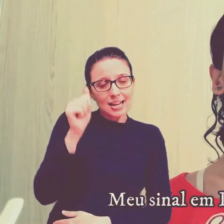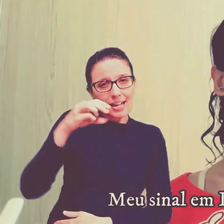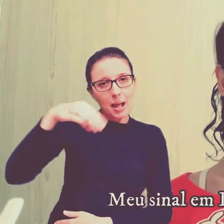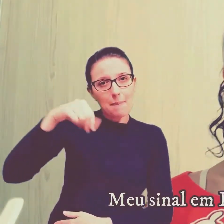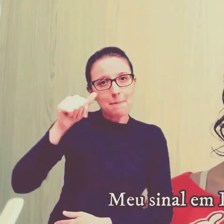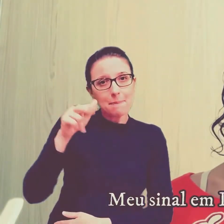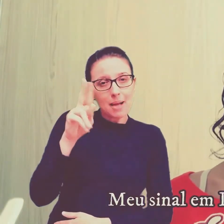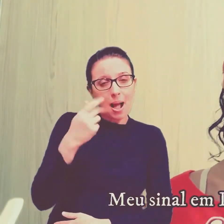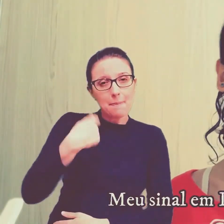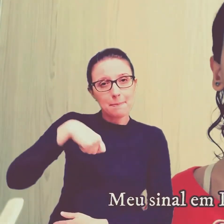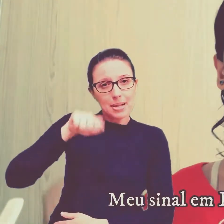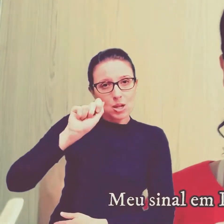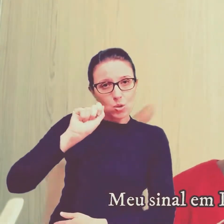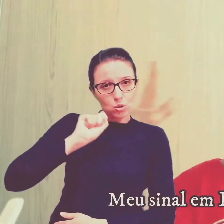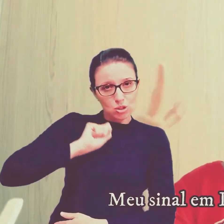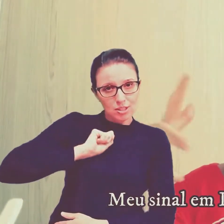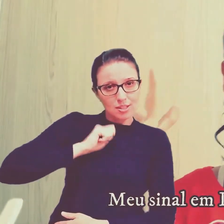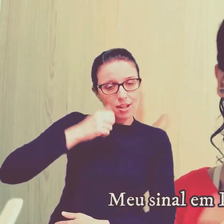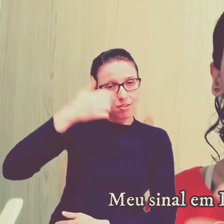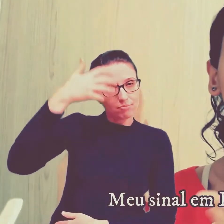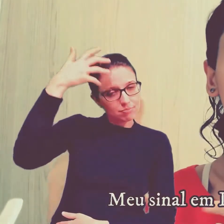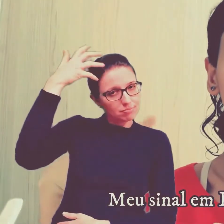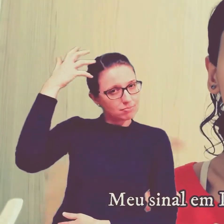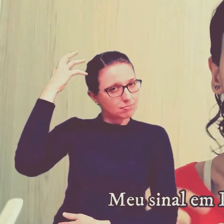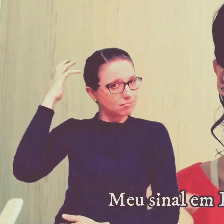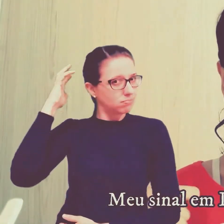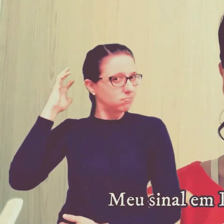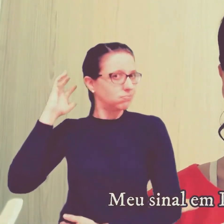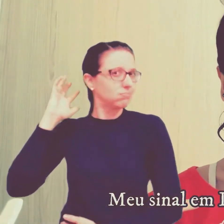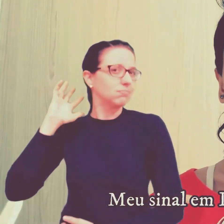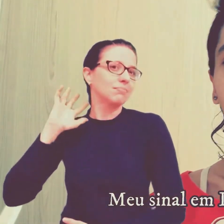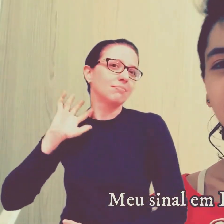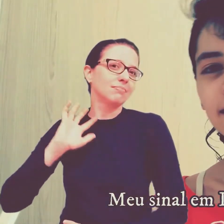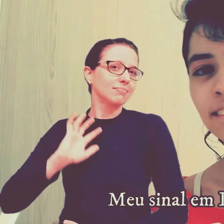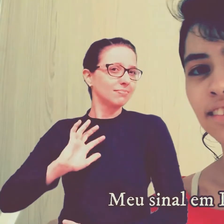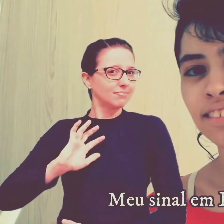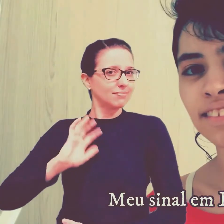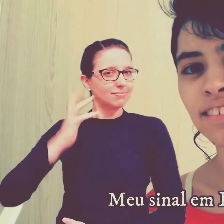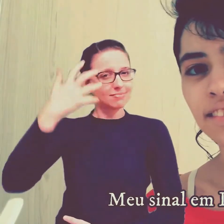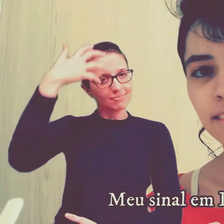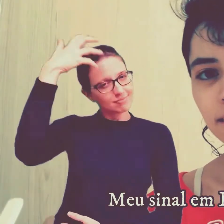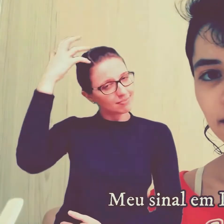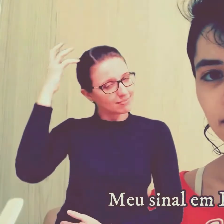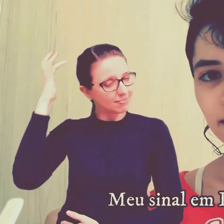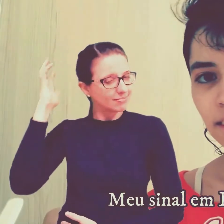meu sinal em Libras é esse